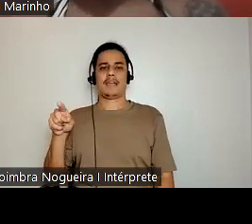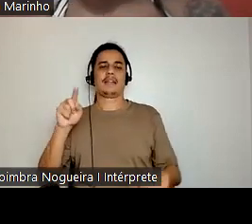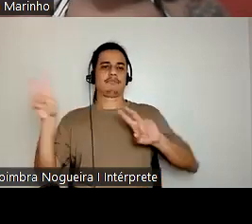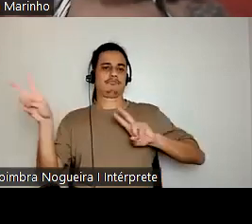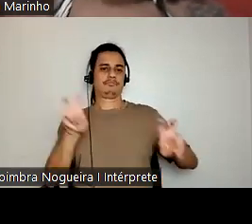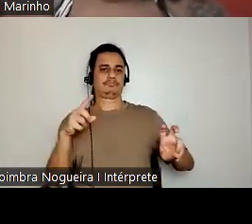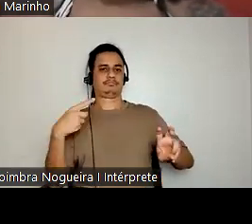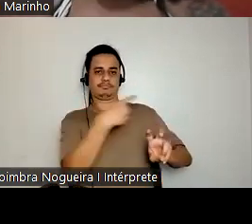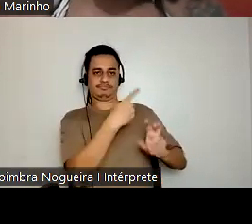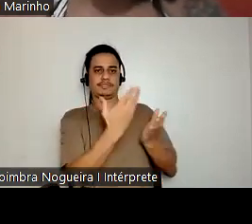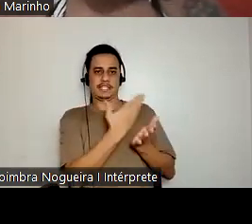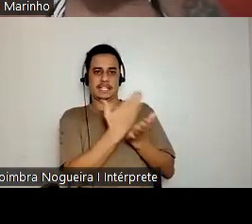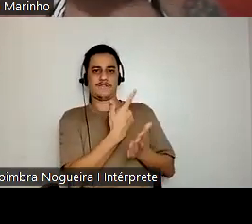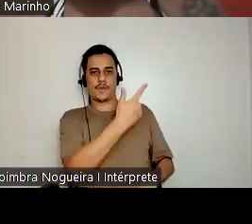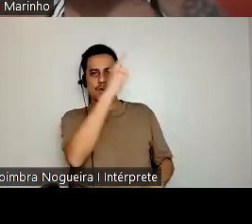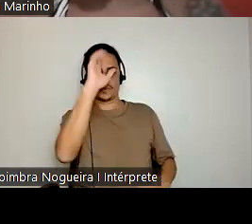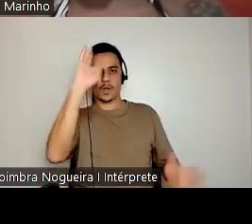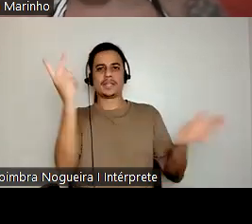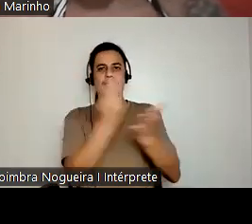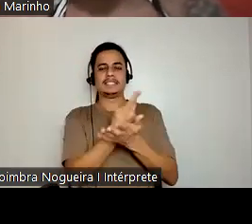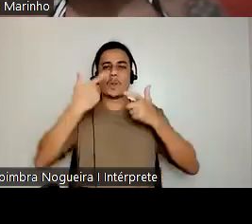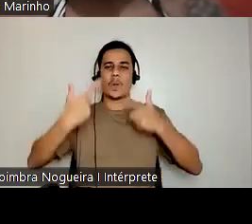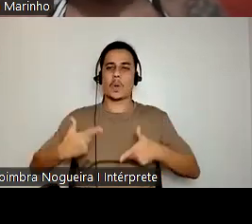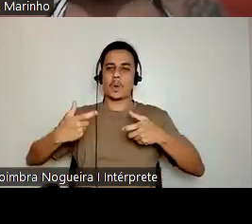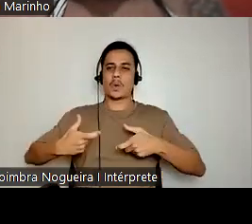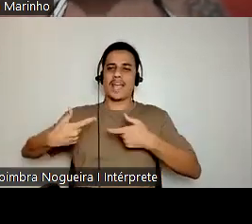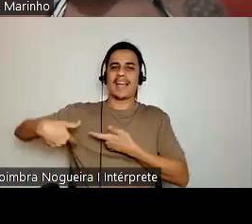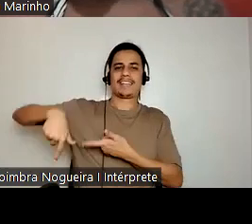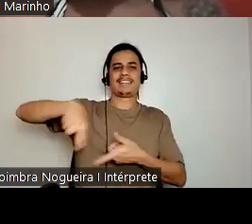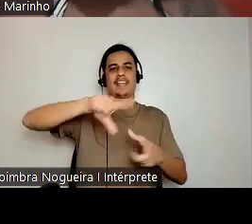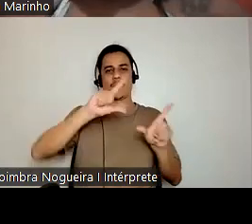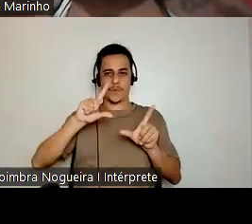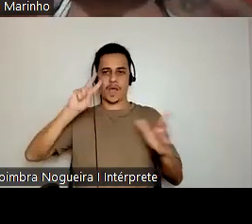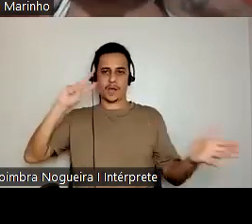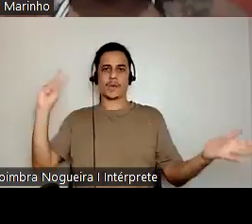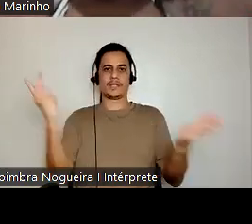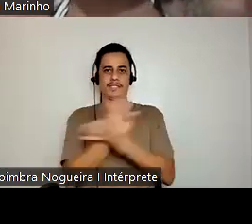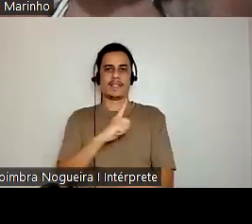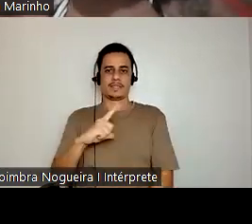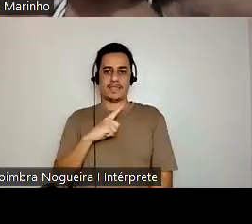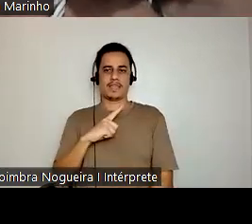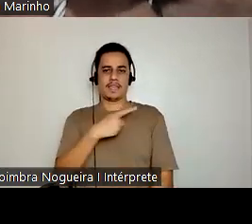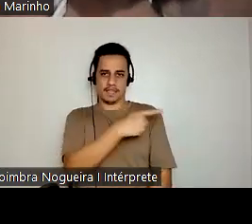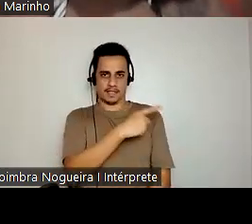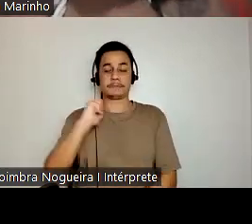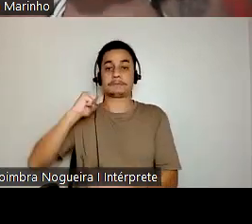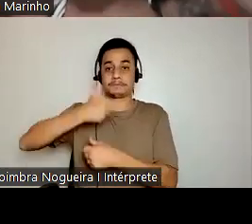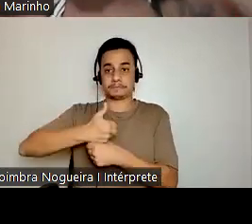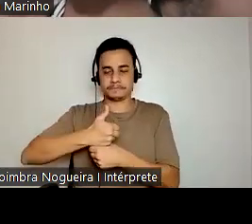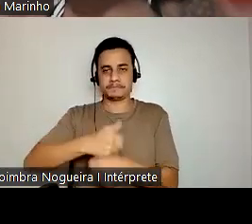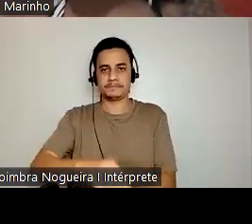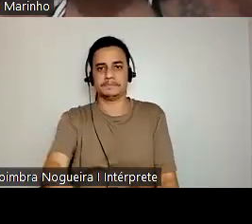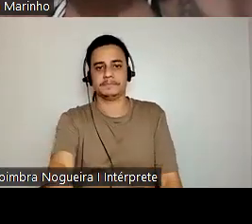Presentes por conta de um outro episódio que ocorreu no Itaú Cultural, isso aí é outro tópico, mas ela fala dessa importância da imagem na